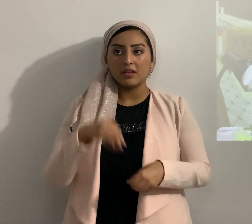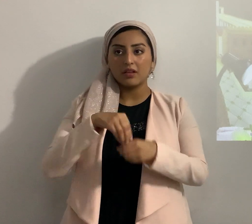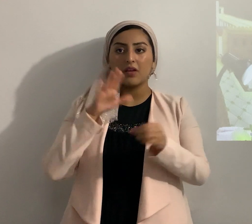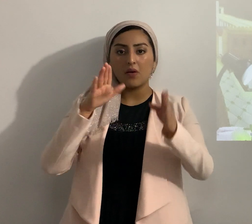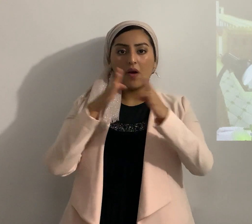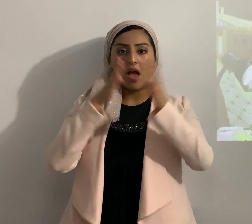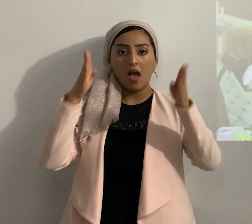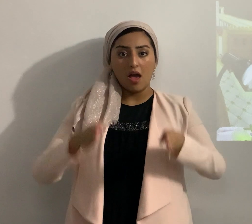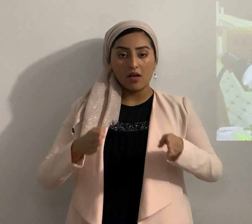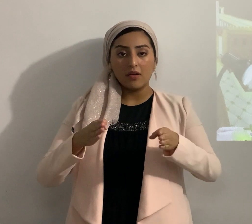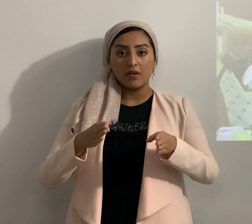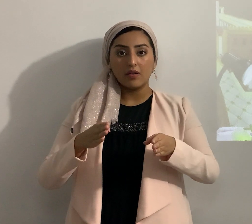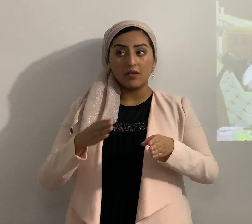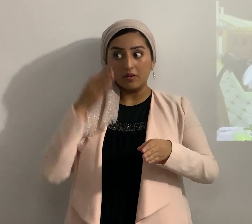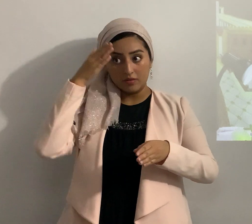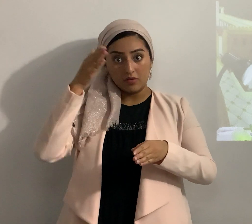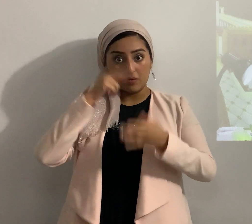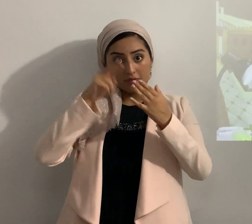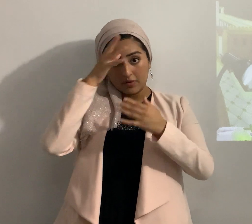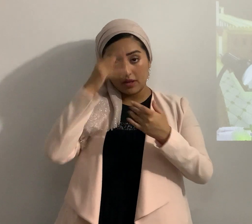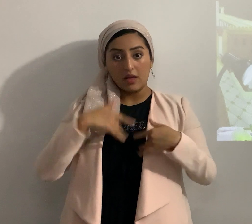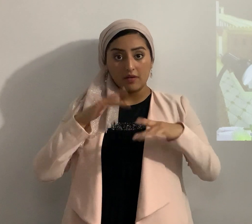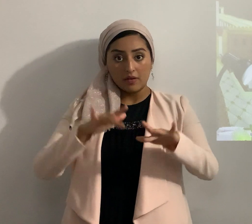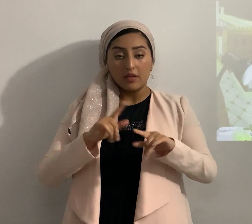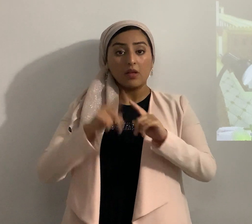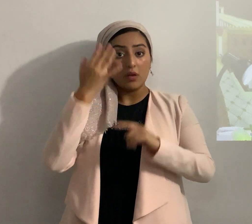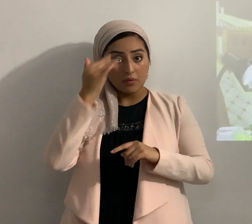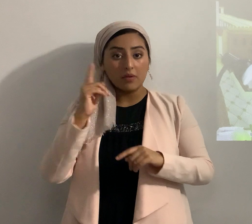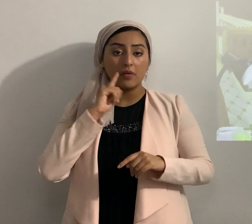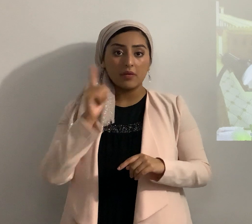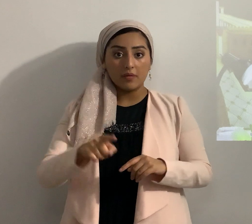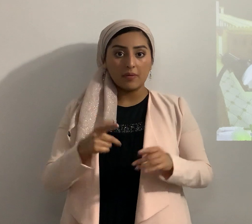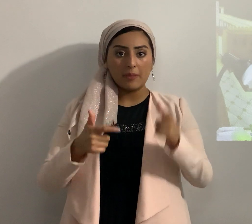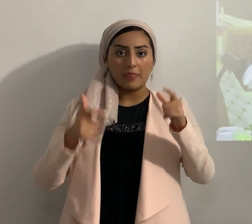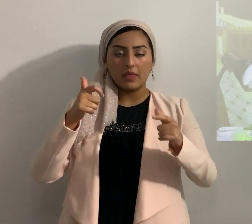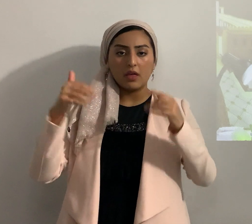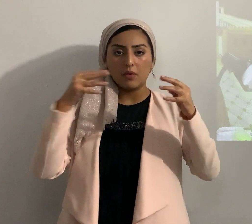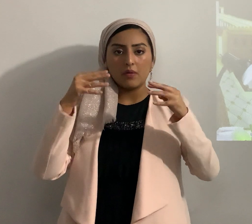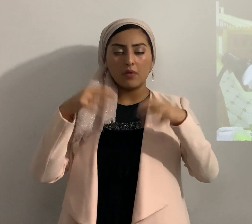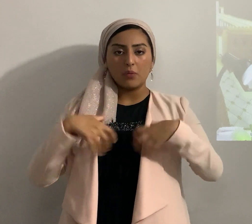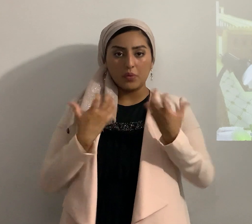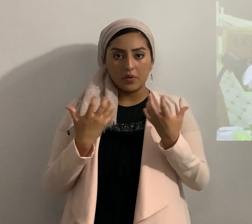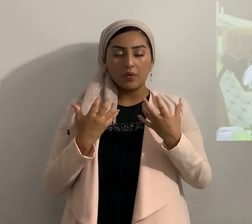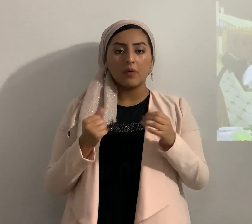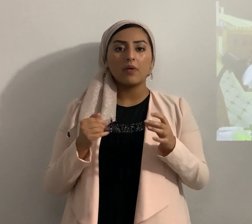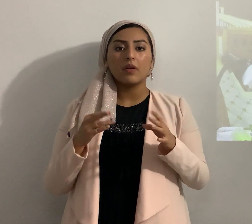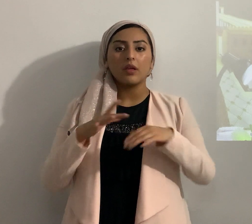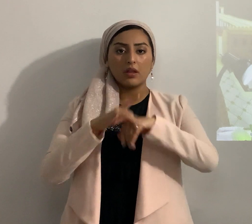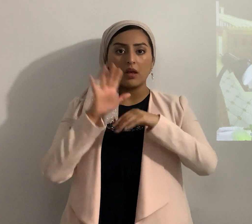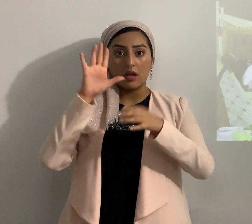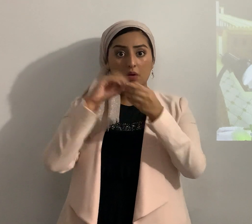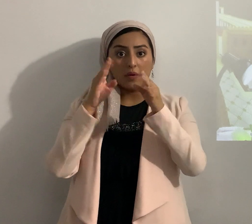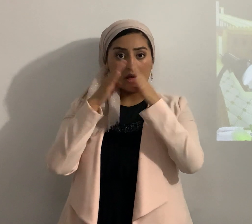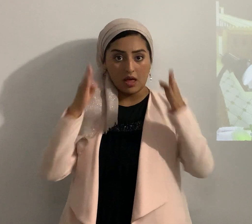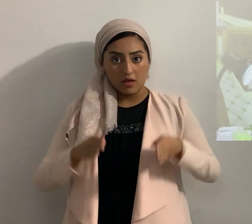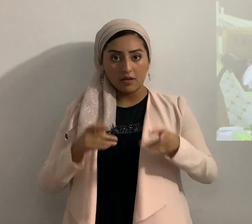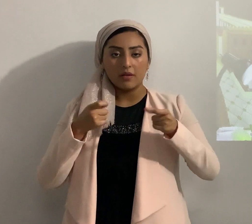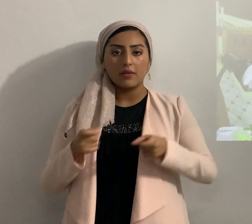y miren el eterno está teniendo compasión pero por eso va a mandar la tribulación y la ira entonces la tierra es su casa es el estrado de sus pies